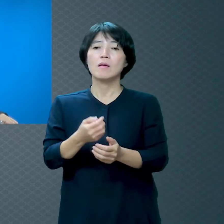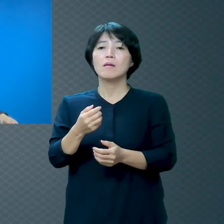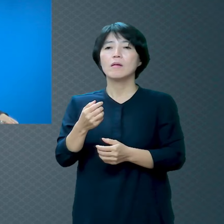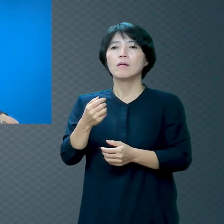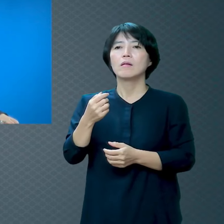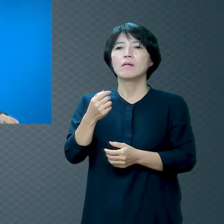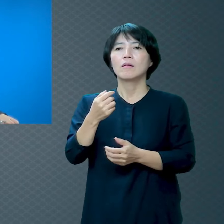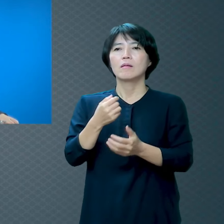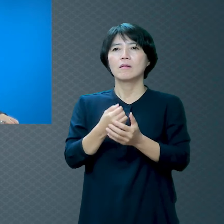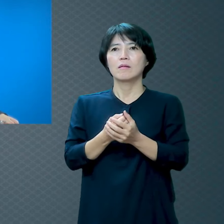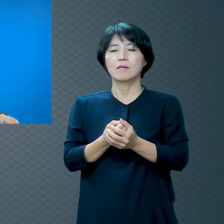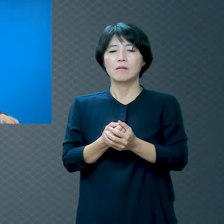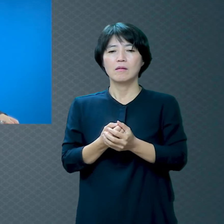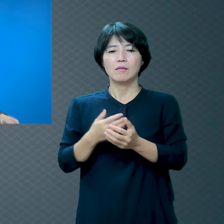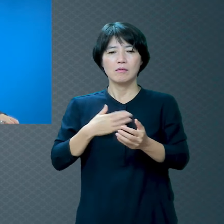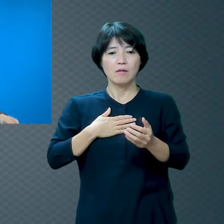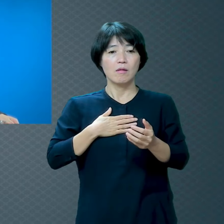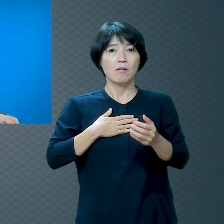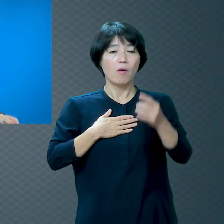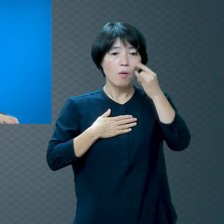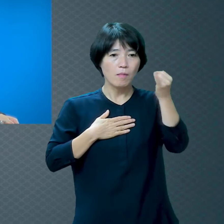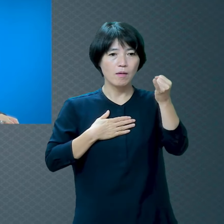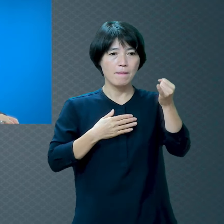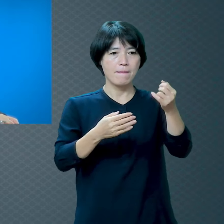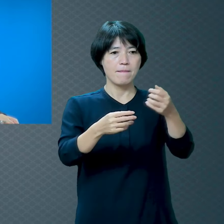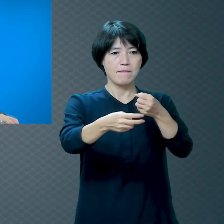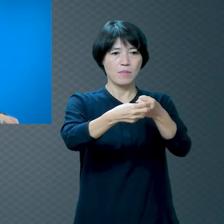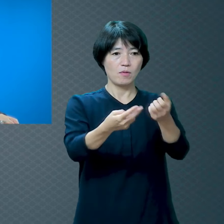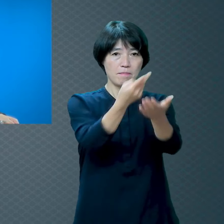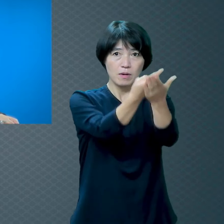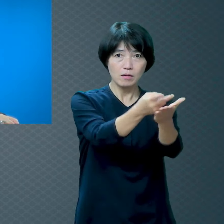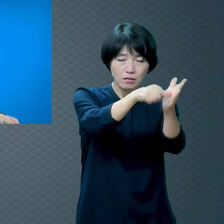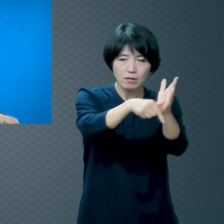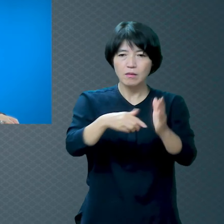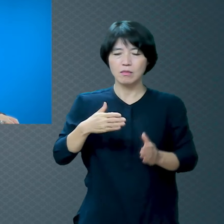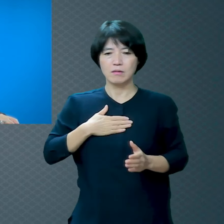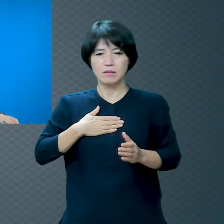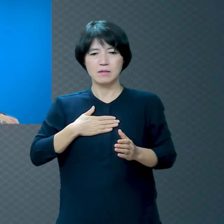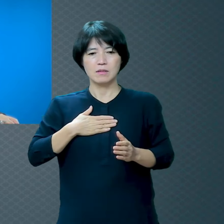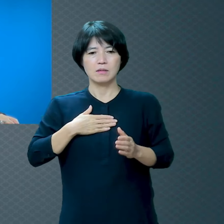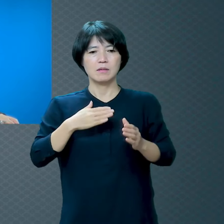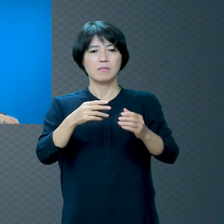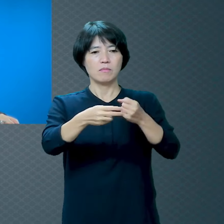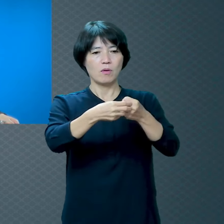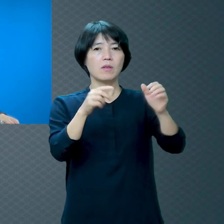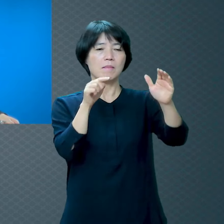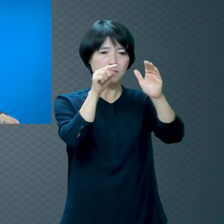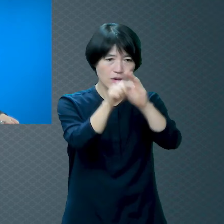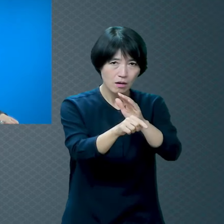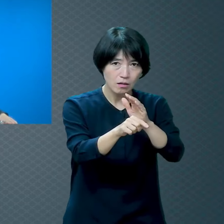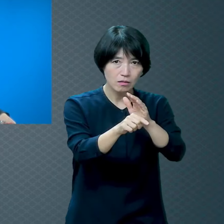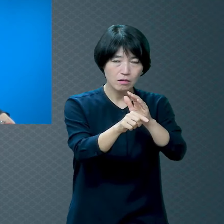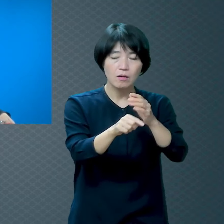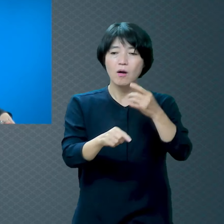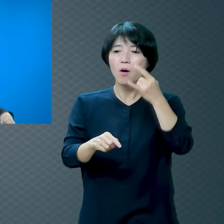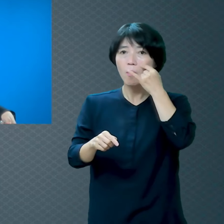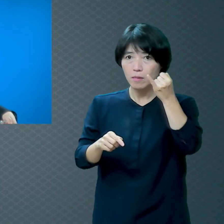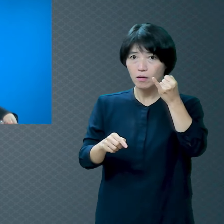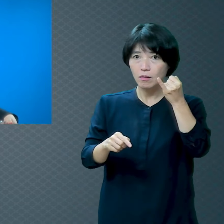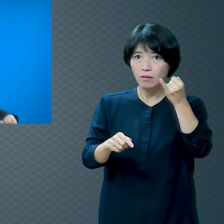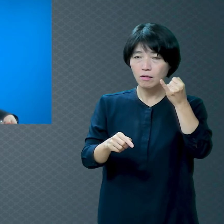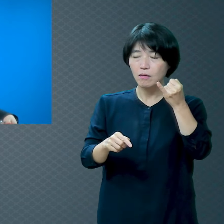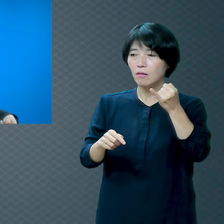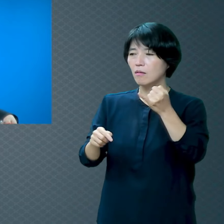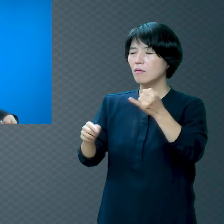5분도 안 될 거예요 제가 병원에 갔는데 그때 딱 맑은 정신이셨어요 어머님이 저한테 얘기하시는 거예요